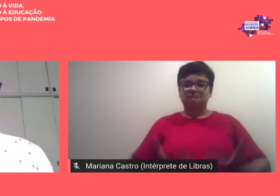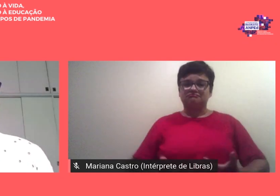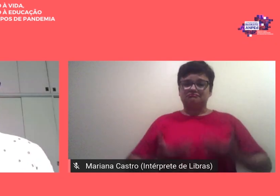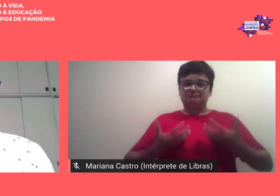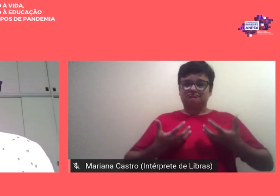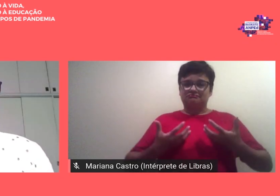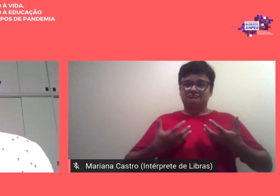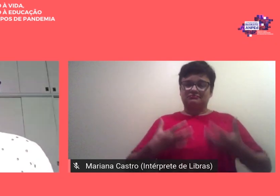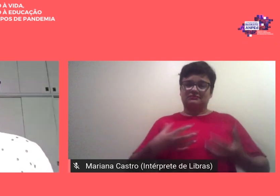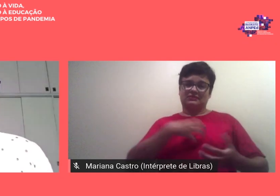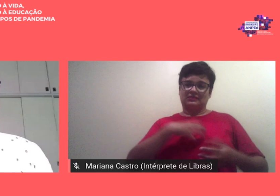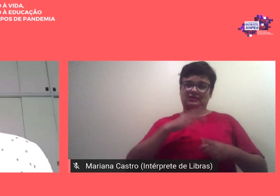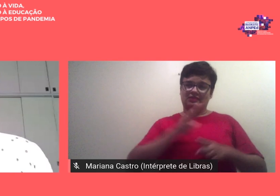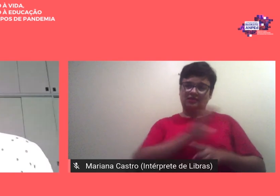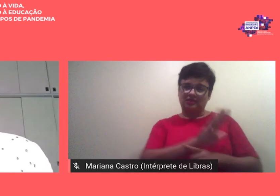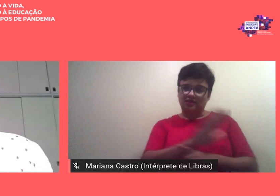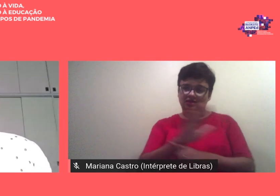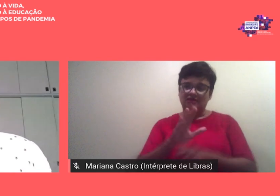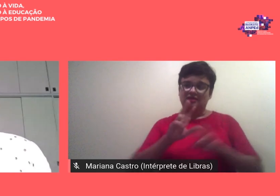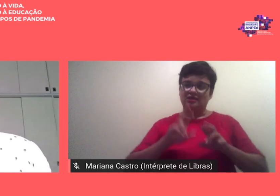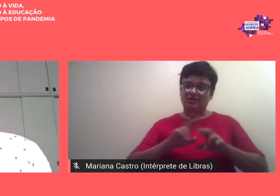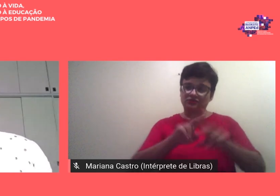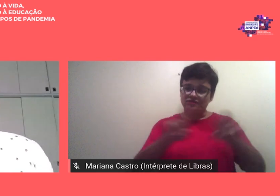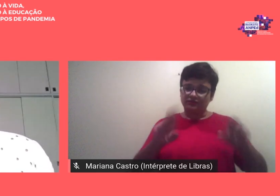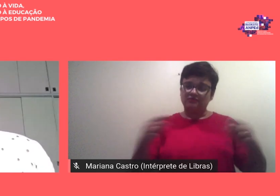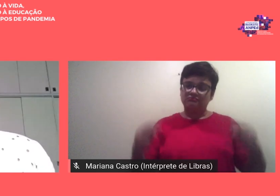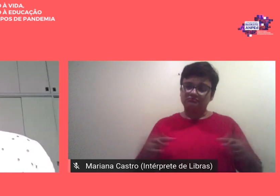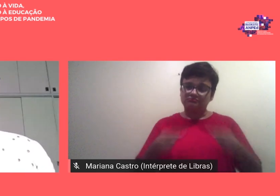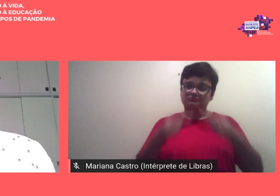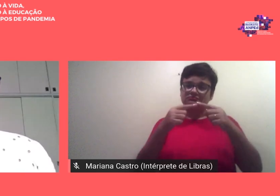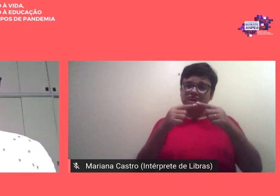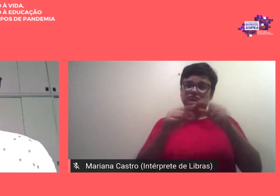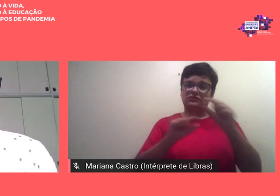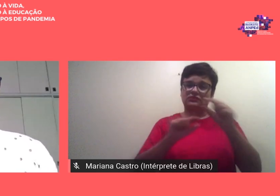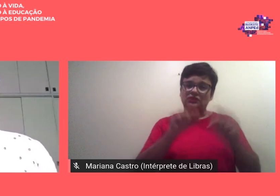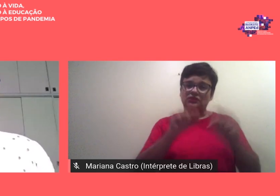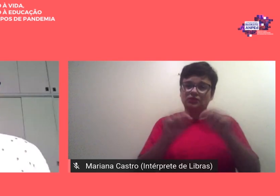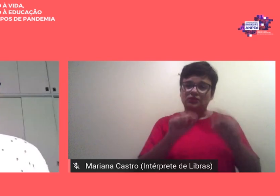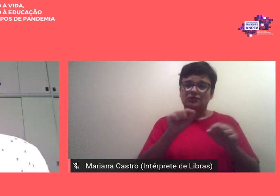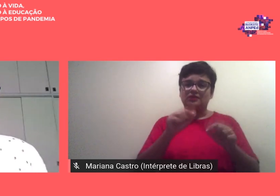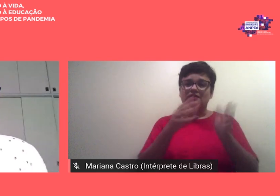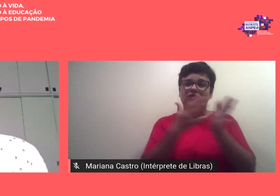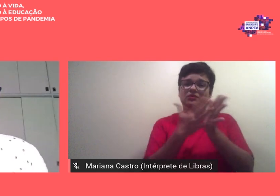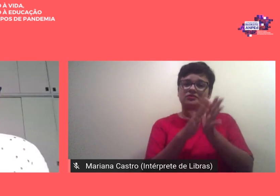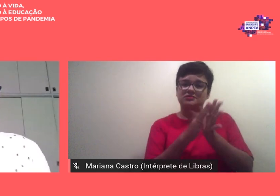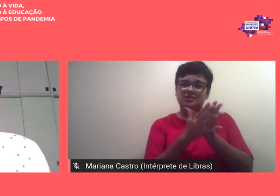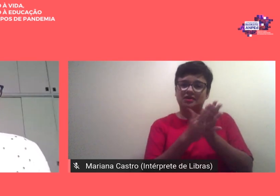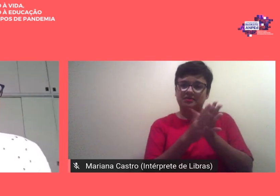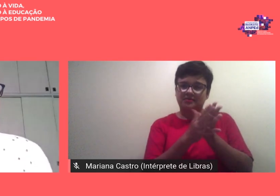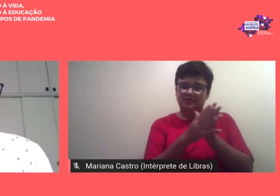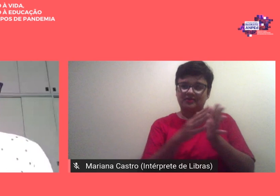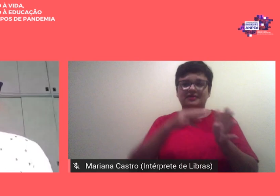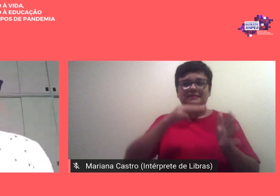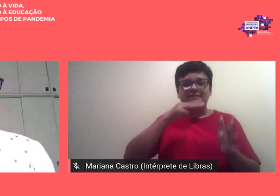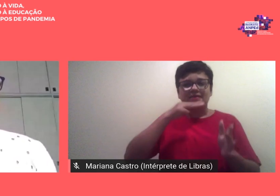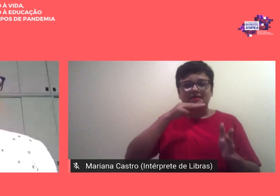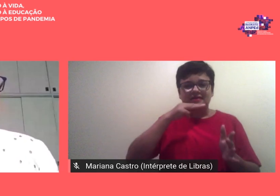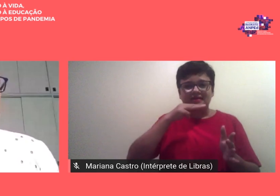diferenças bem de acordo com o que fala o Samba da Mangueira que abriu a nossa